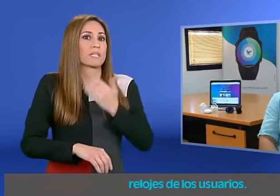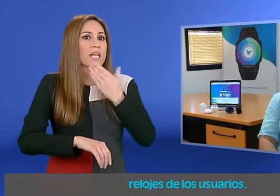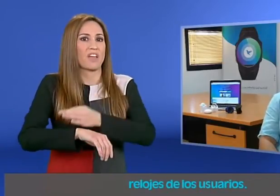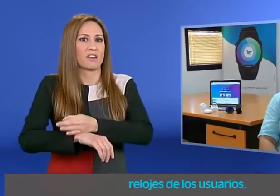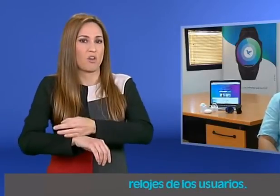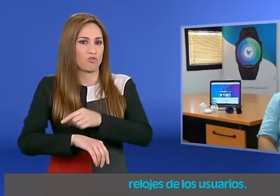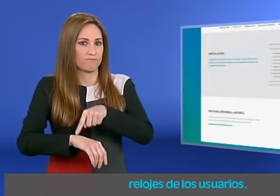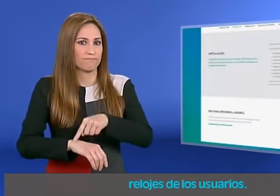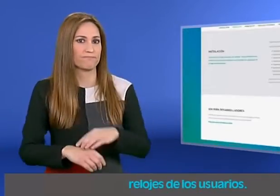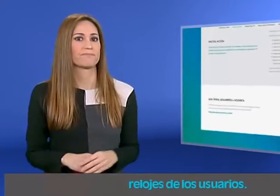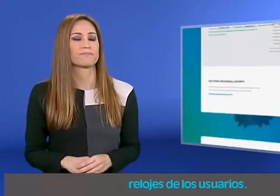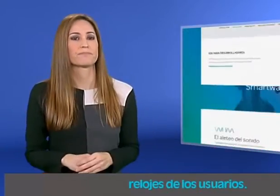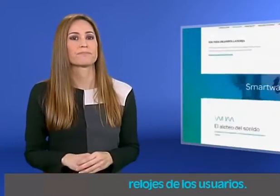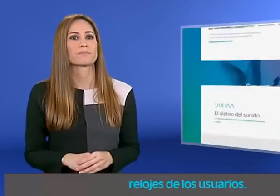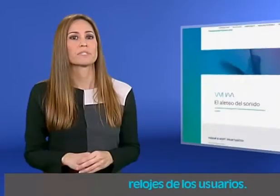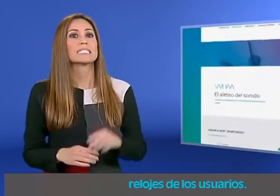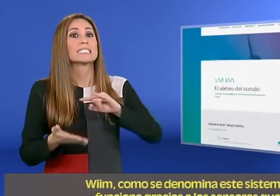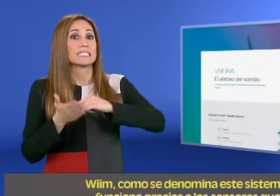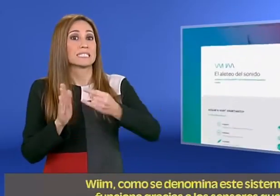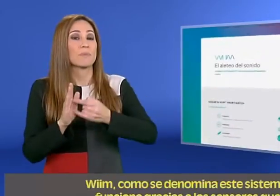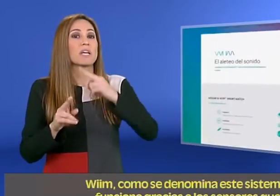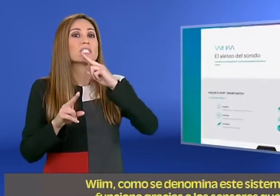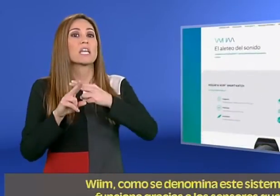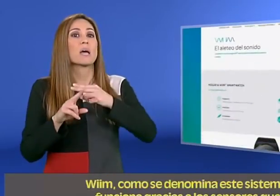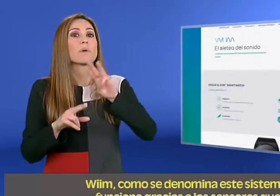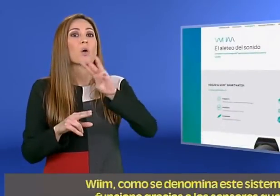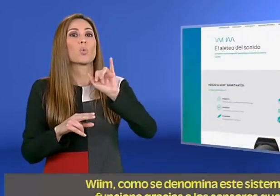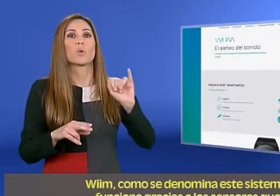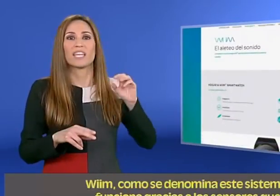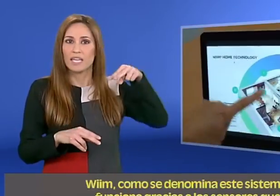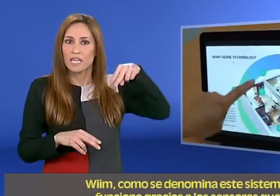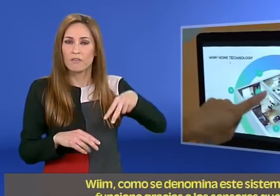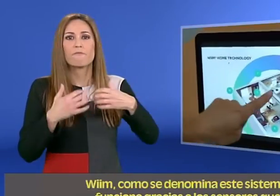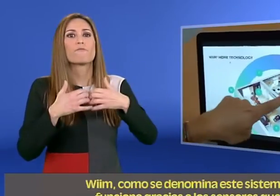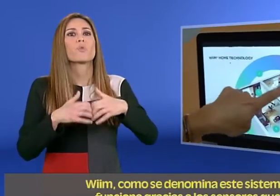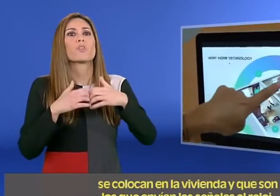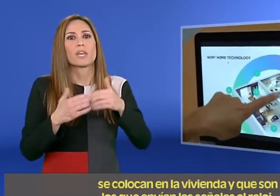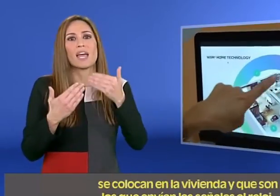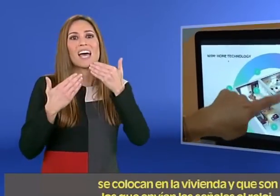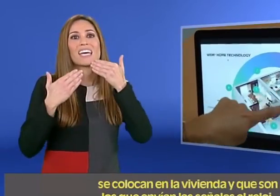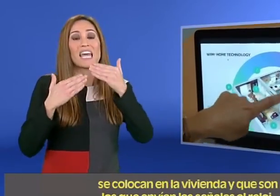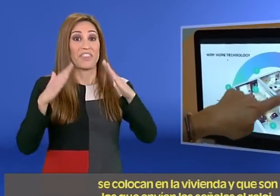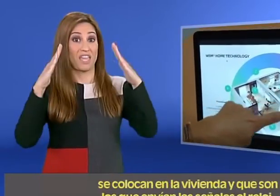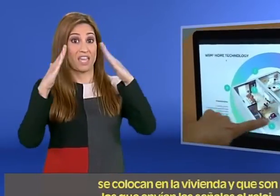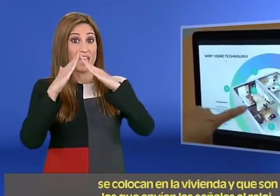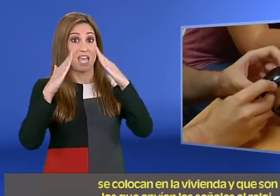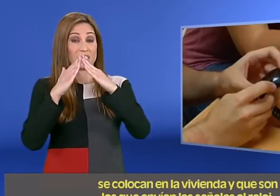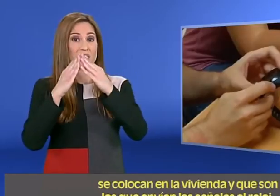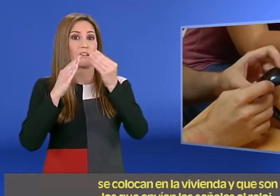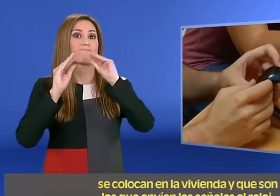relojes de los usuarios. WING, como se denomina este sistema, funciona gracias a los sensores que se colocan en la vivienda y que son los que envían